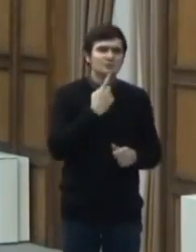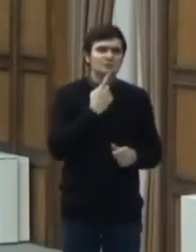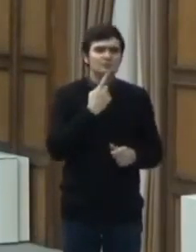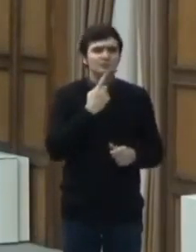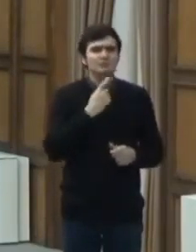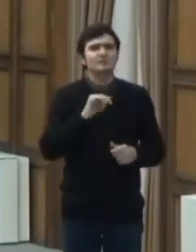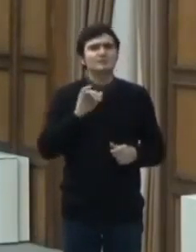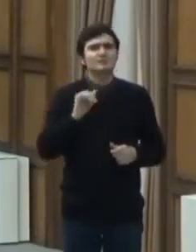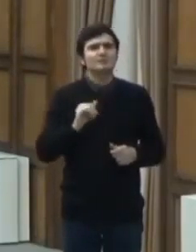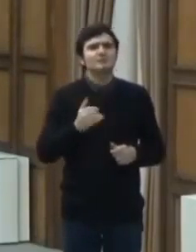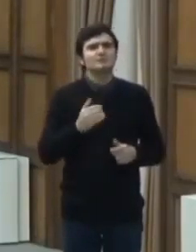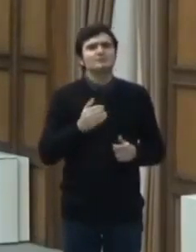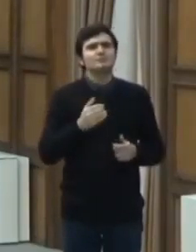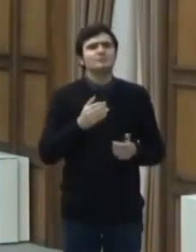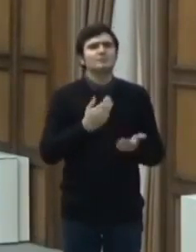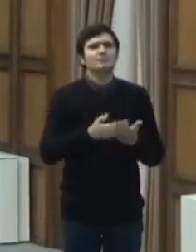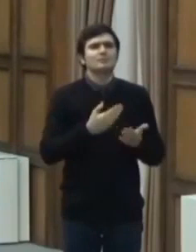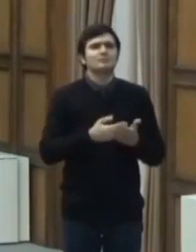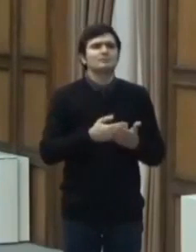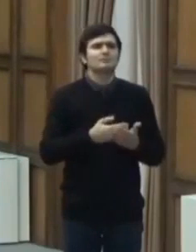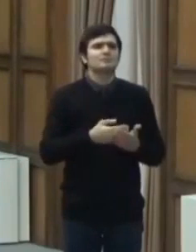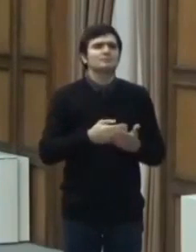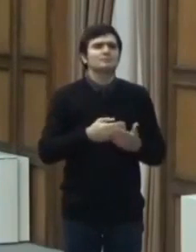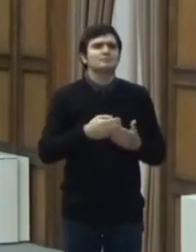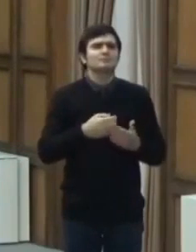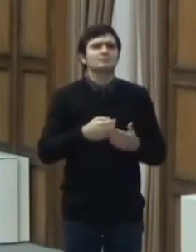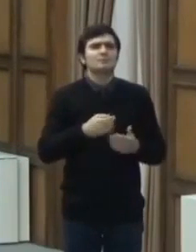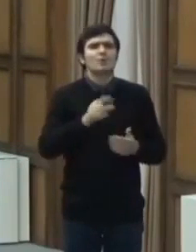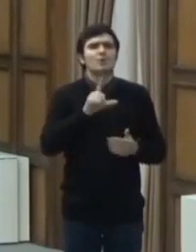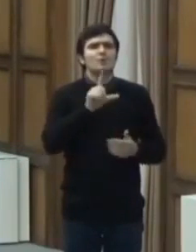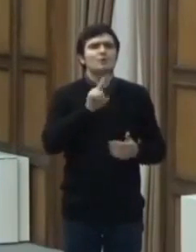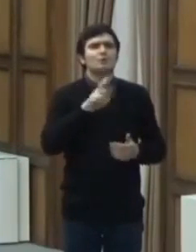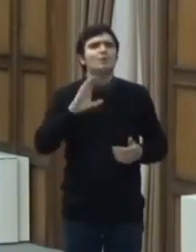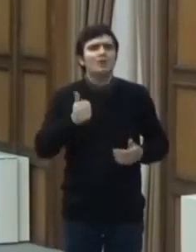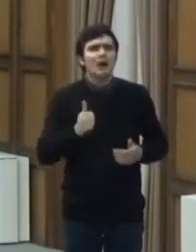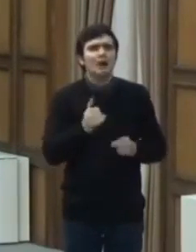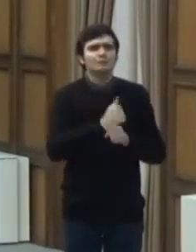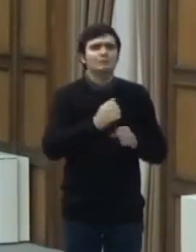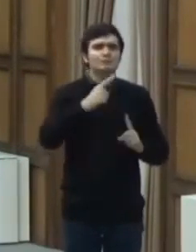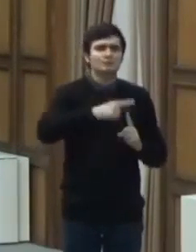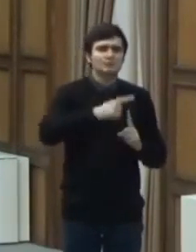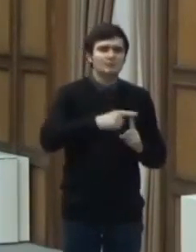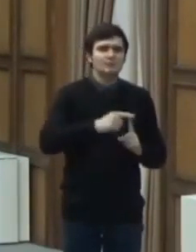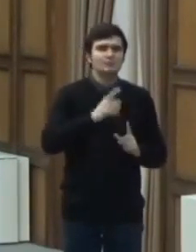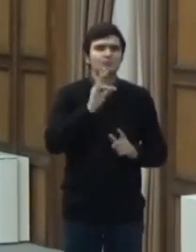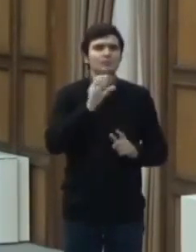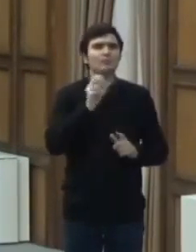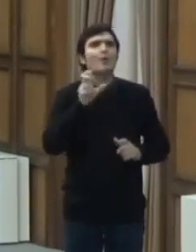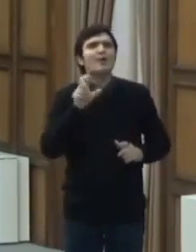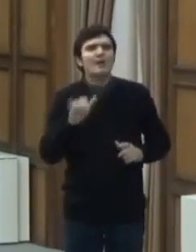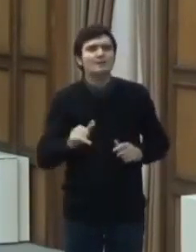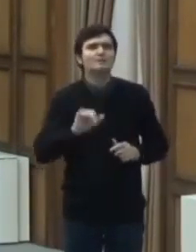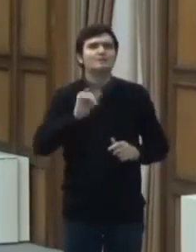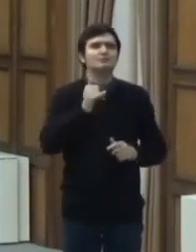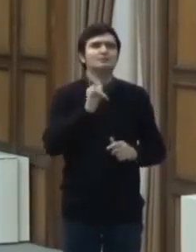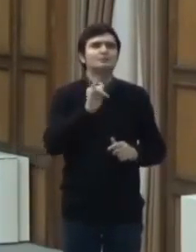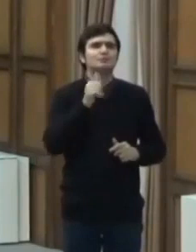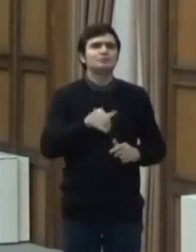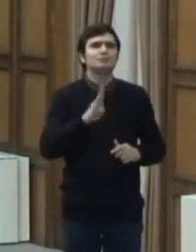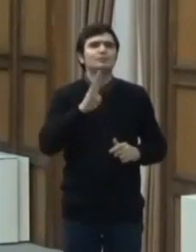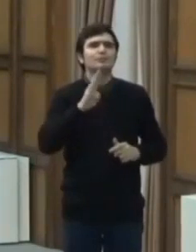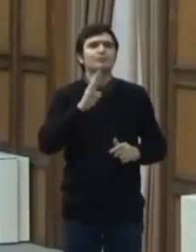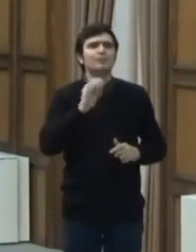județul Timiș, pentru feroviar, cu excepția traficului de marfă. Lungă, județul Timiș, Foen, județul Timiș, și Jimbolia, județul Timiș,